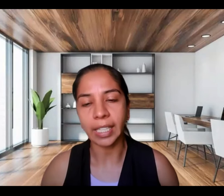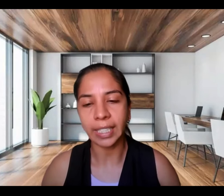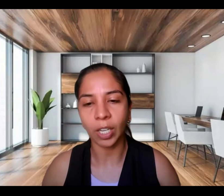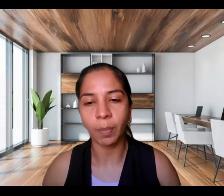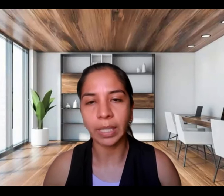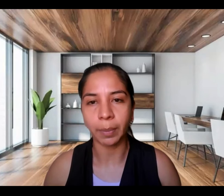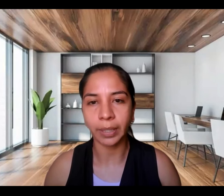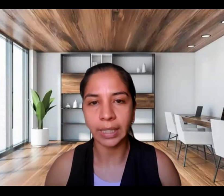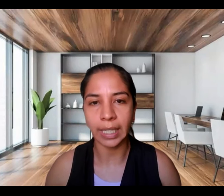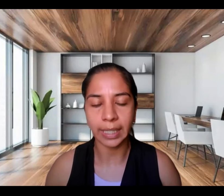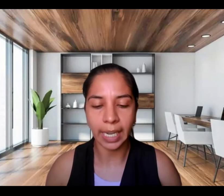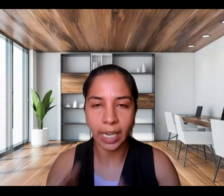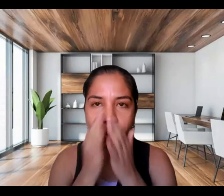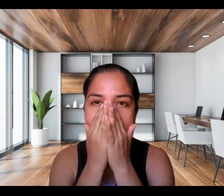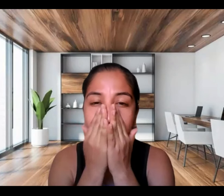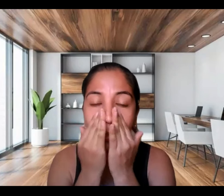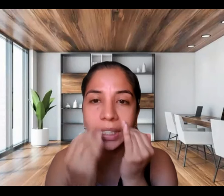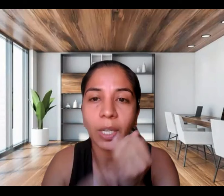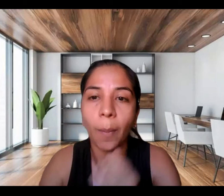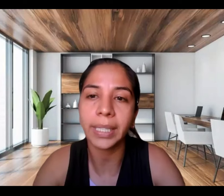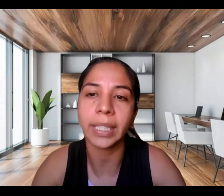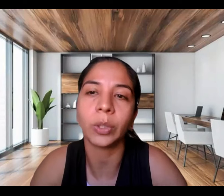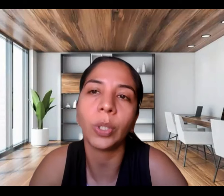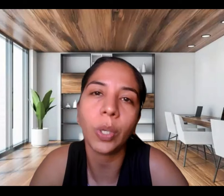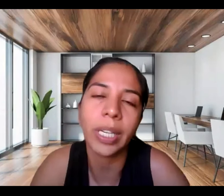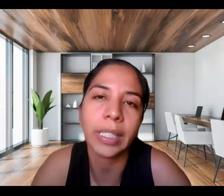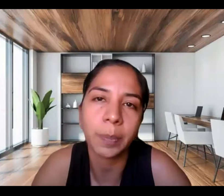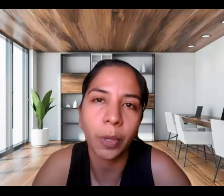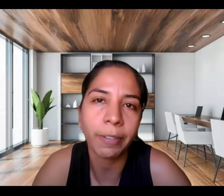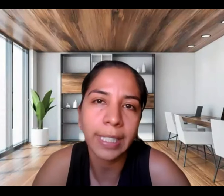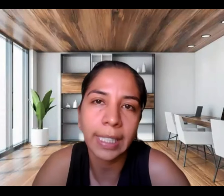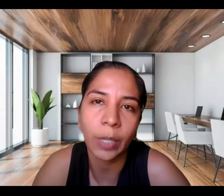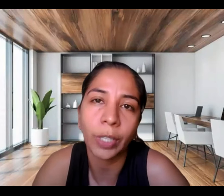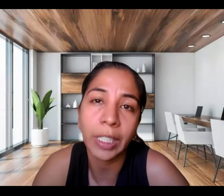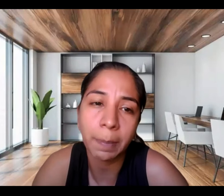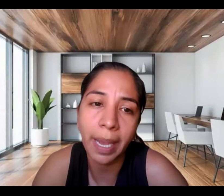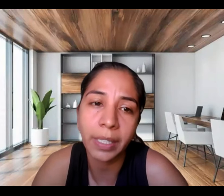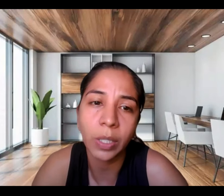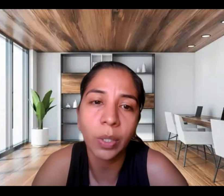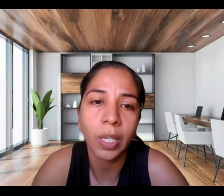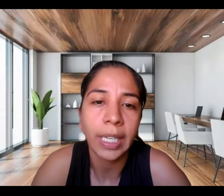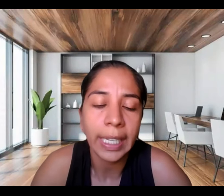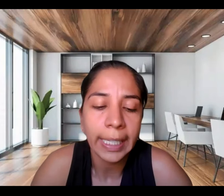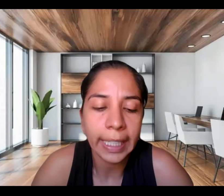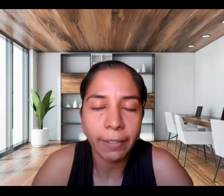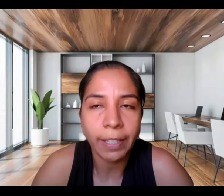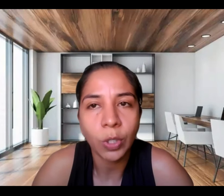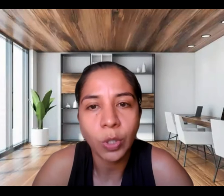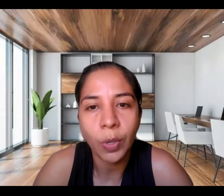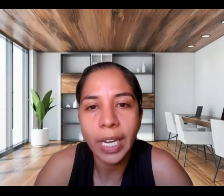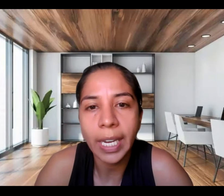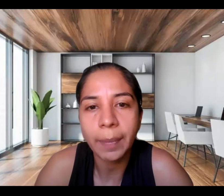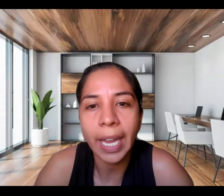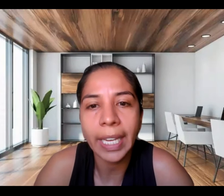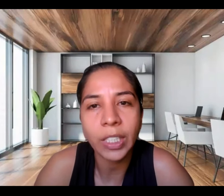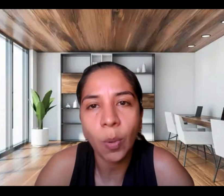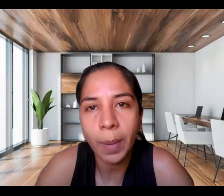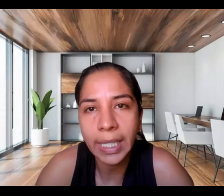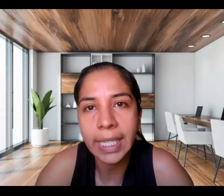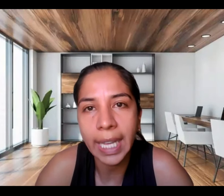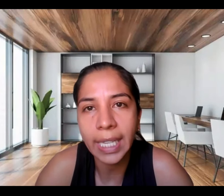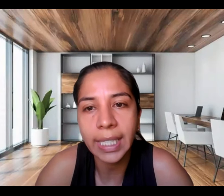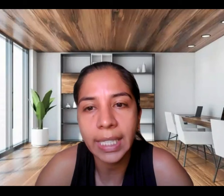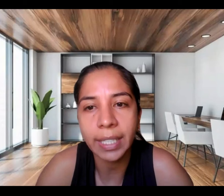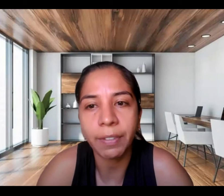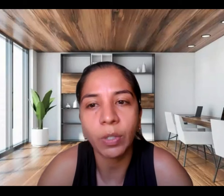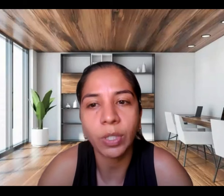quisiera comenzar por decirles que el objetivo de este conversatorio es poder facilitar un espacio de reflexión sobre aquellas